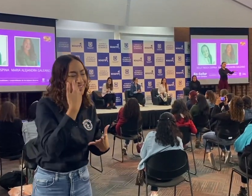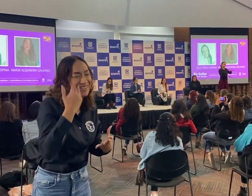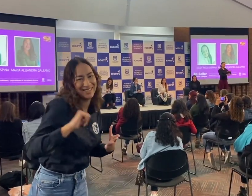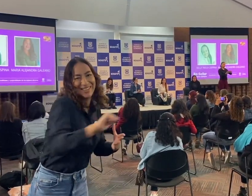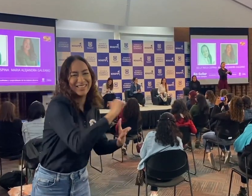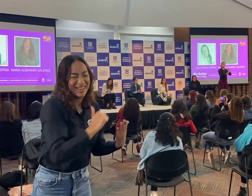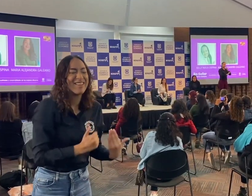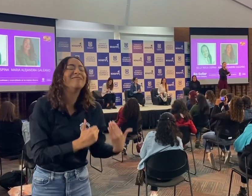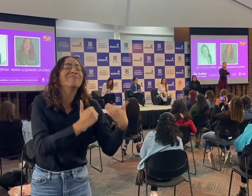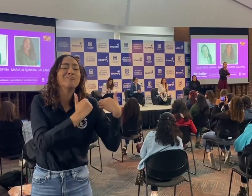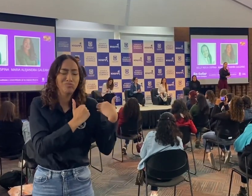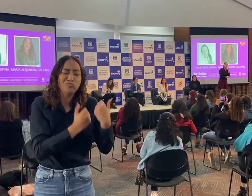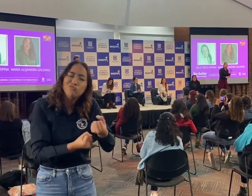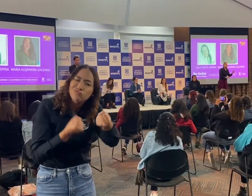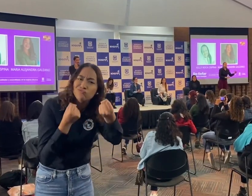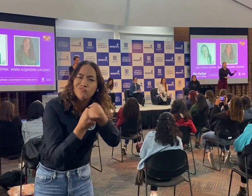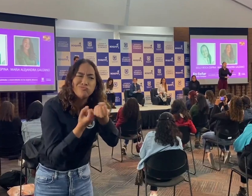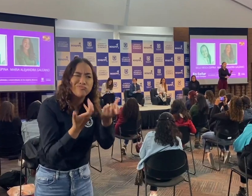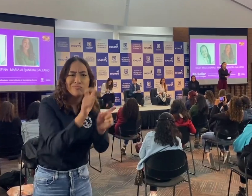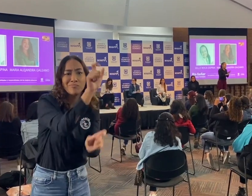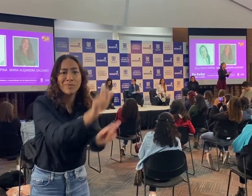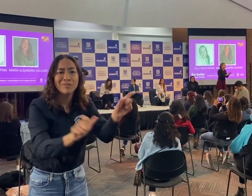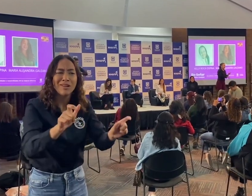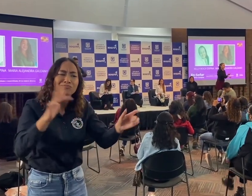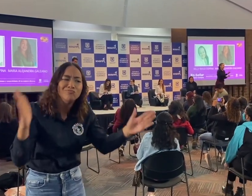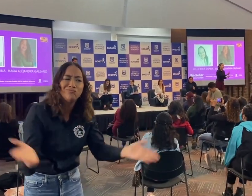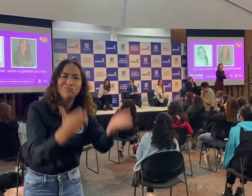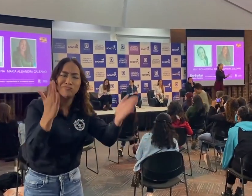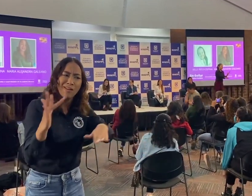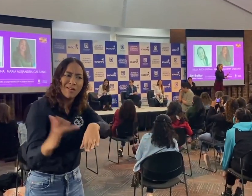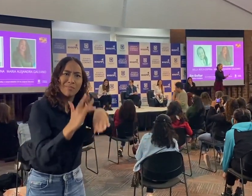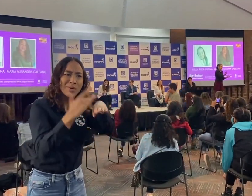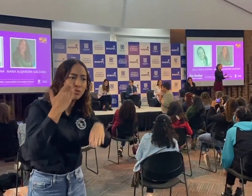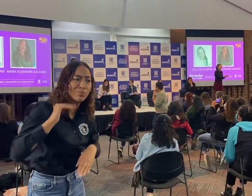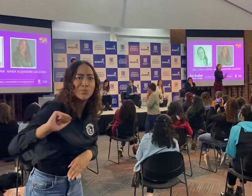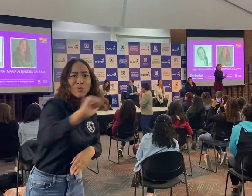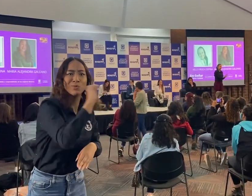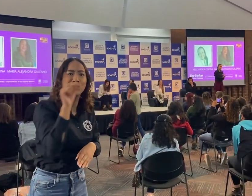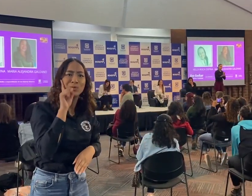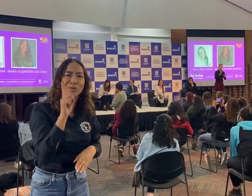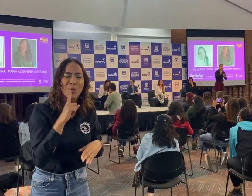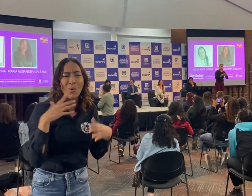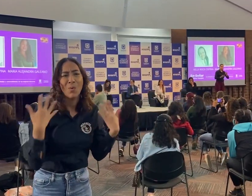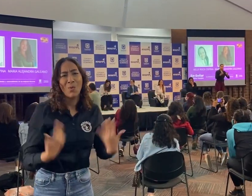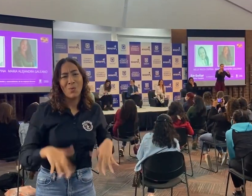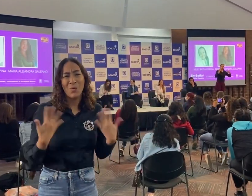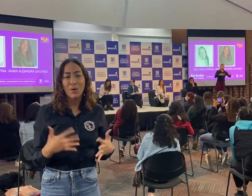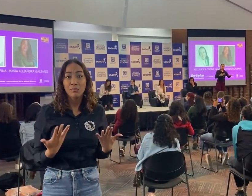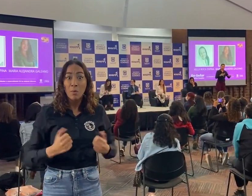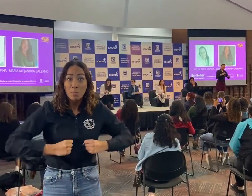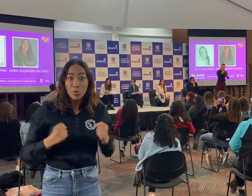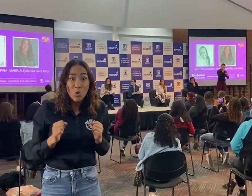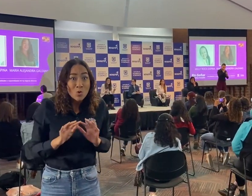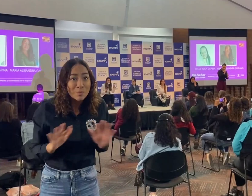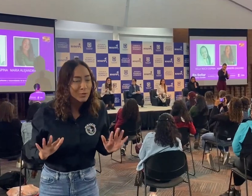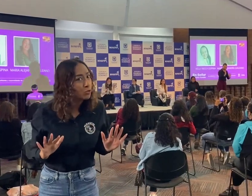tendrá como objetivo apoyar, motivar e impulsar a las mujeres sordas no solo a nivel